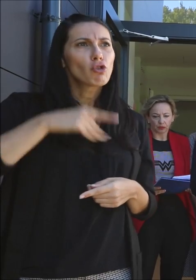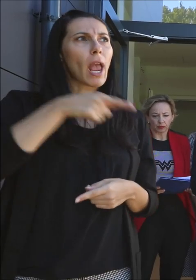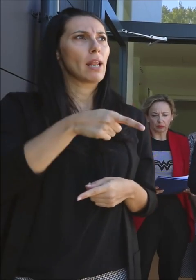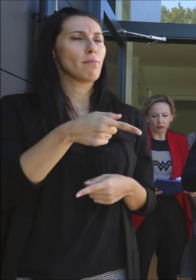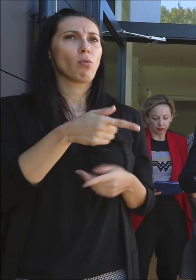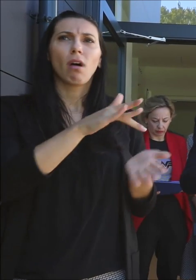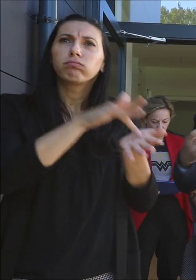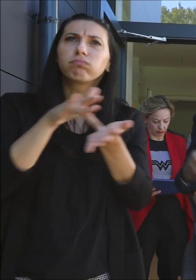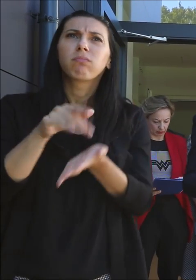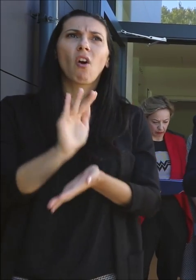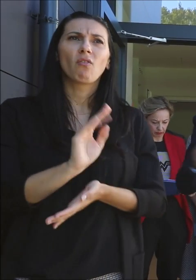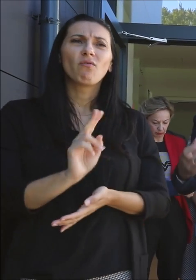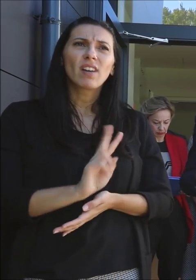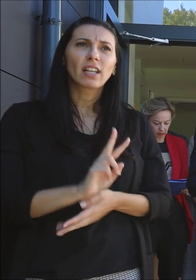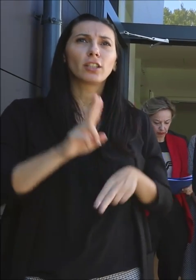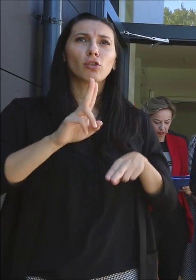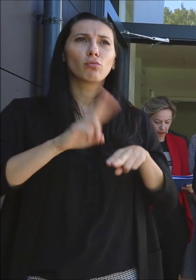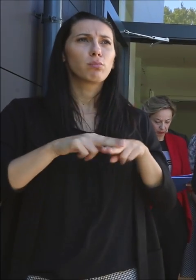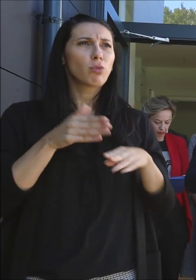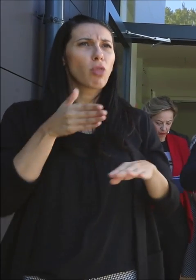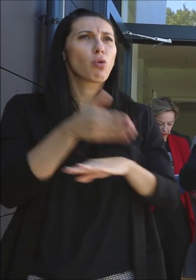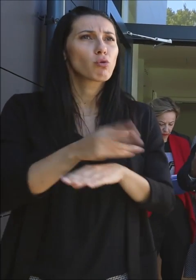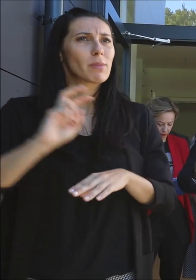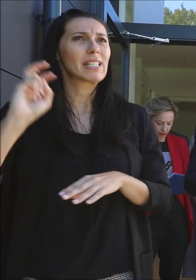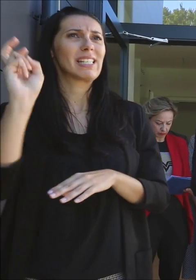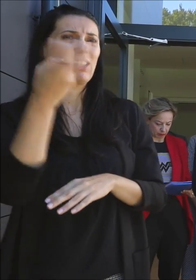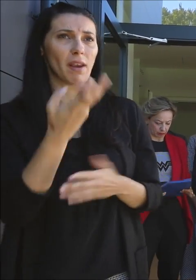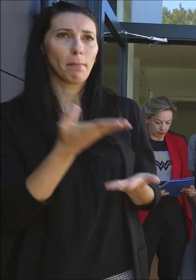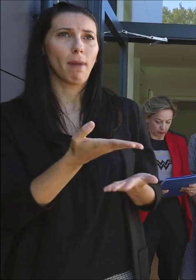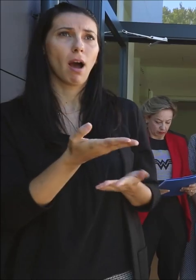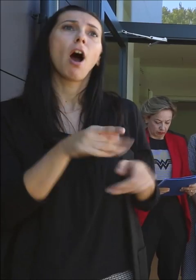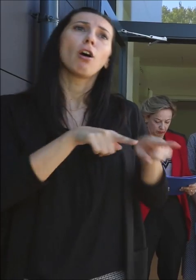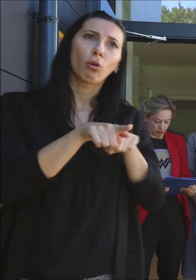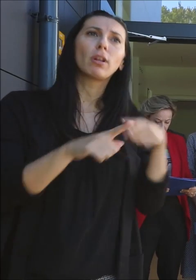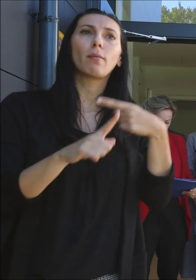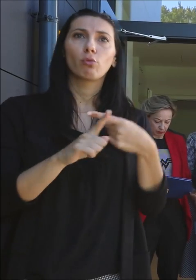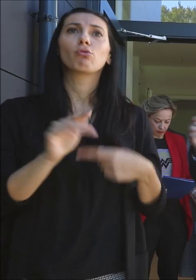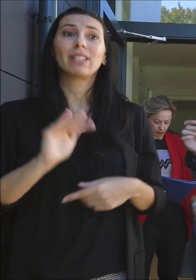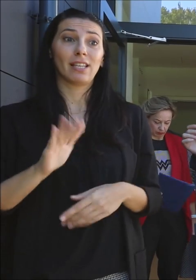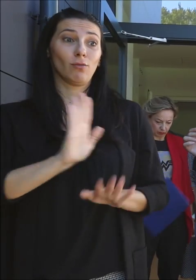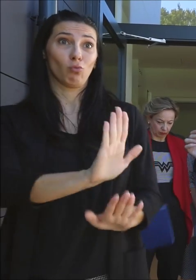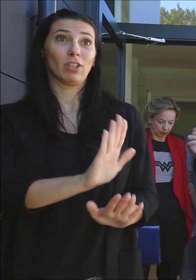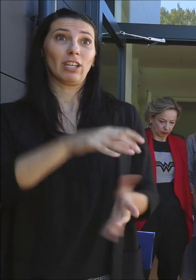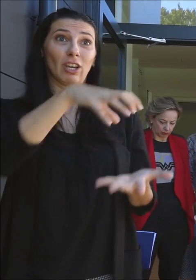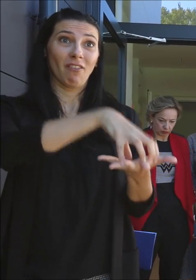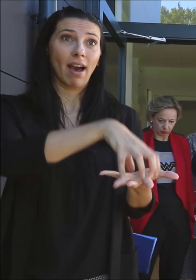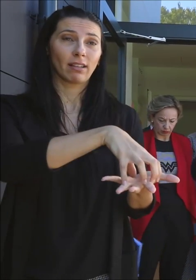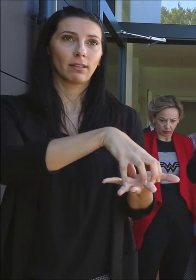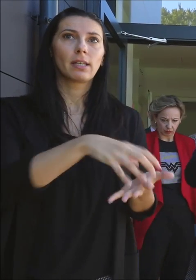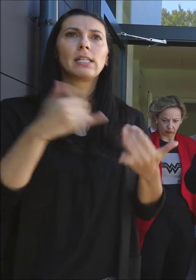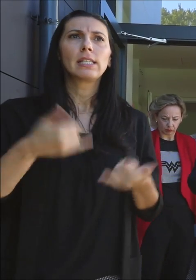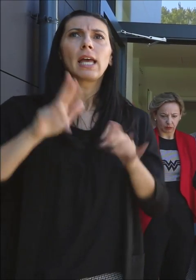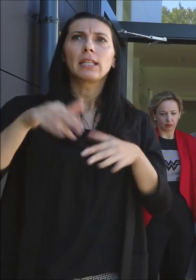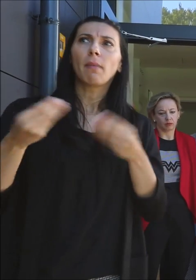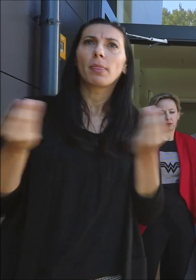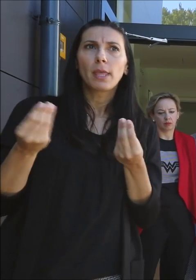dostupni svima u njihovim vjerojiteljima i djecu u njihovim kvartovima. Tako da mi i sada imamo nešto slobodnih